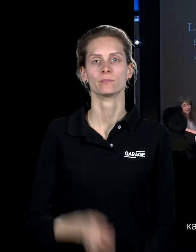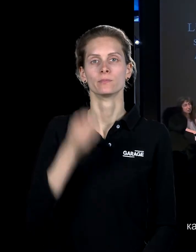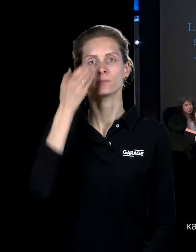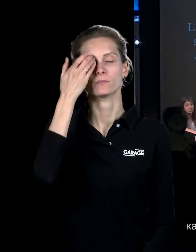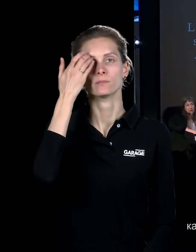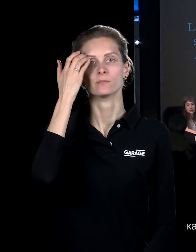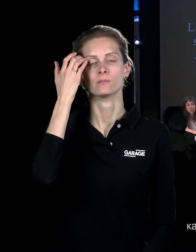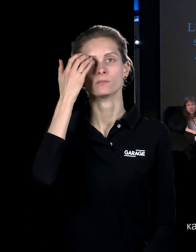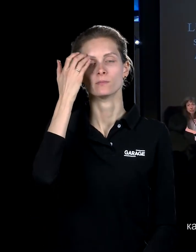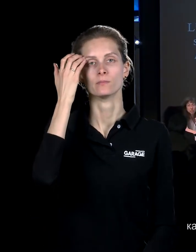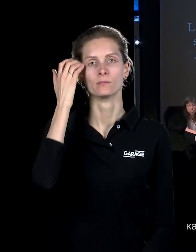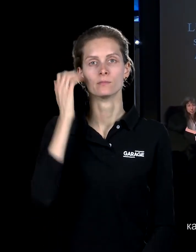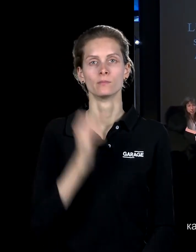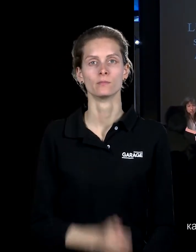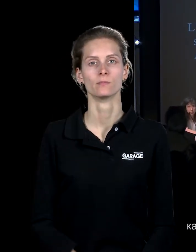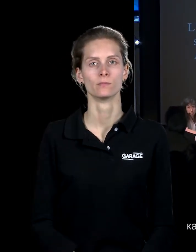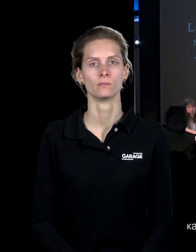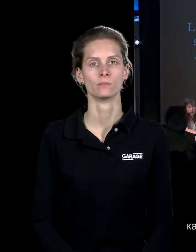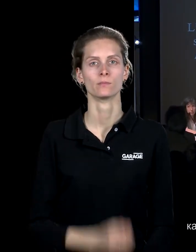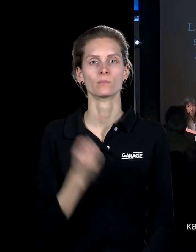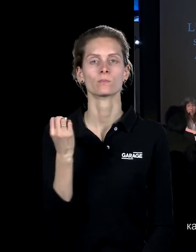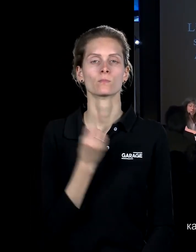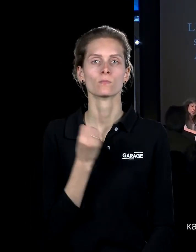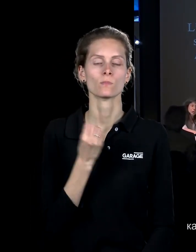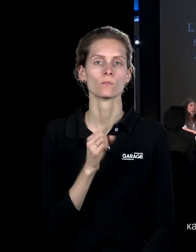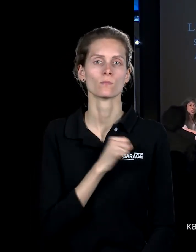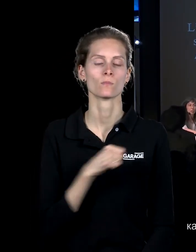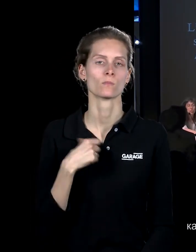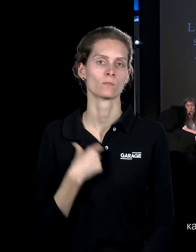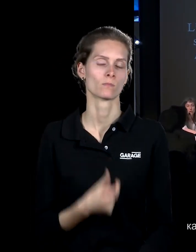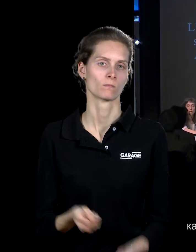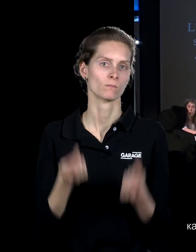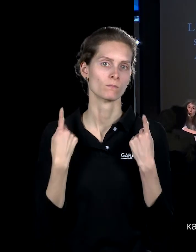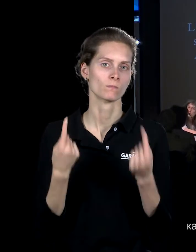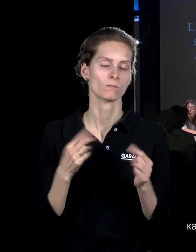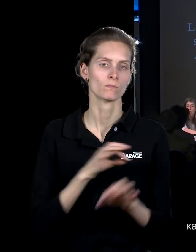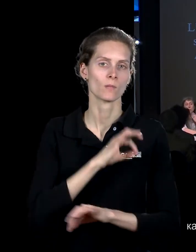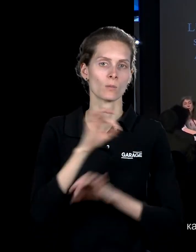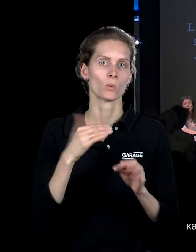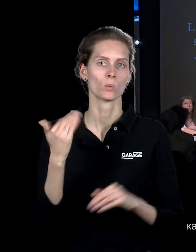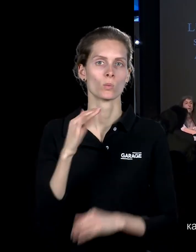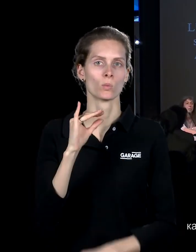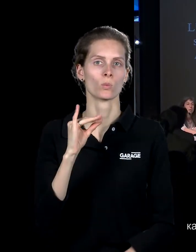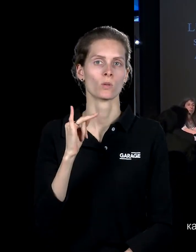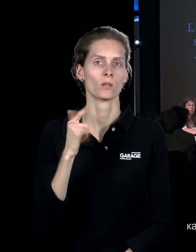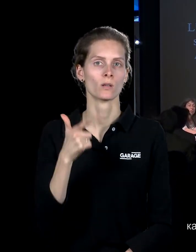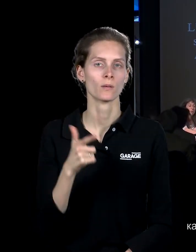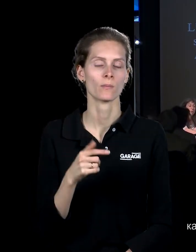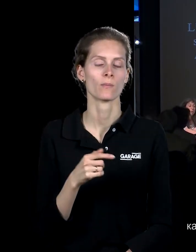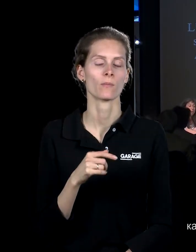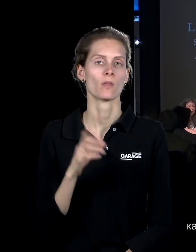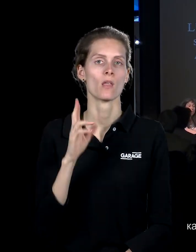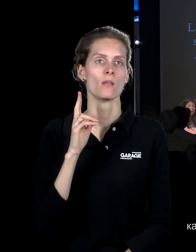Так, эффективно. И ещё один, может быть, один из самых грандиозных проектов Юига про